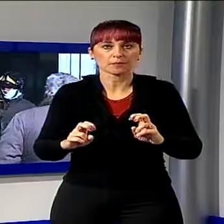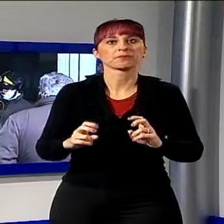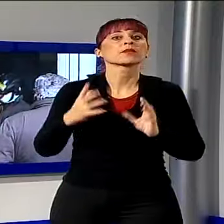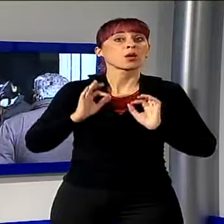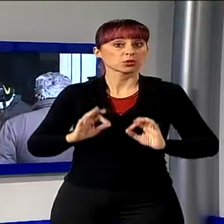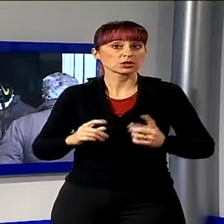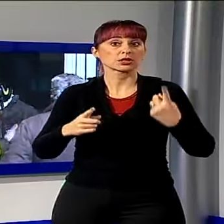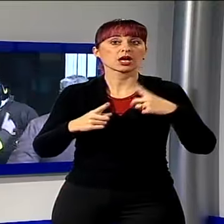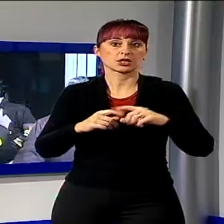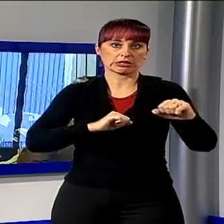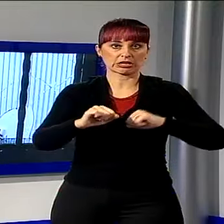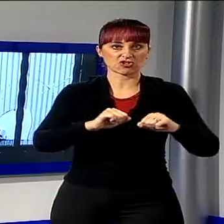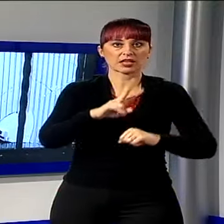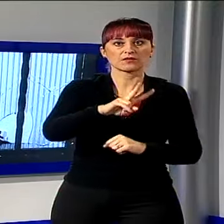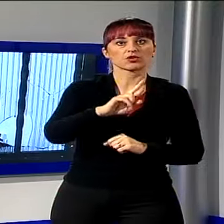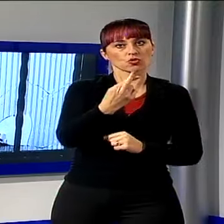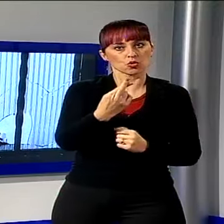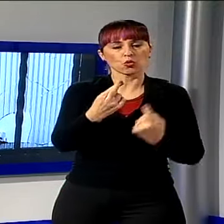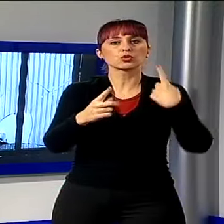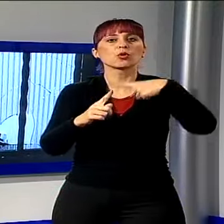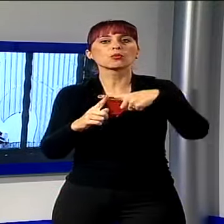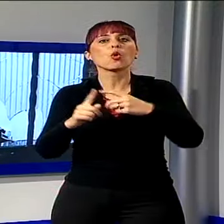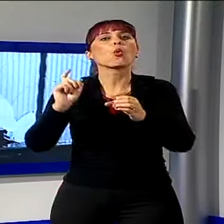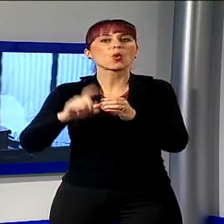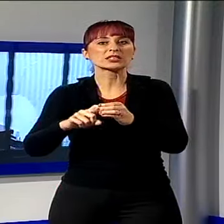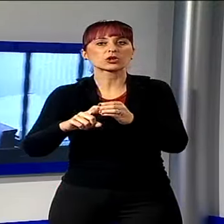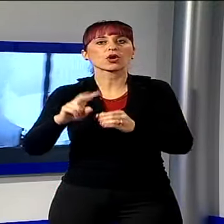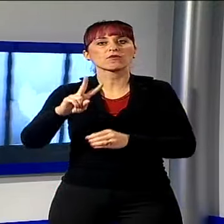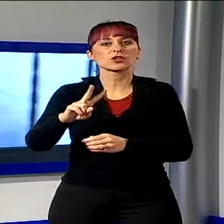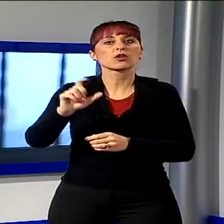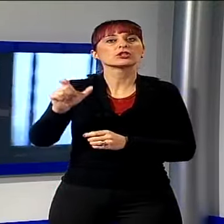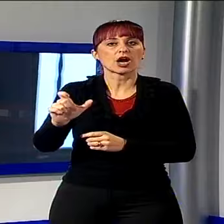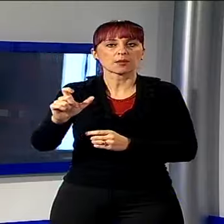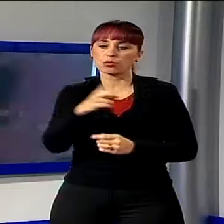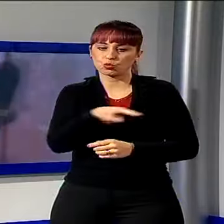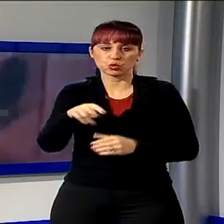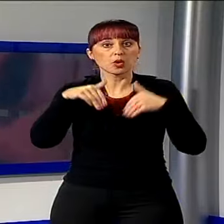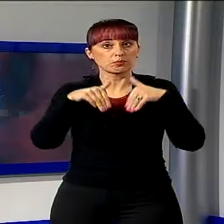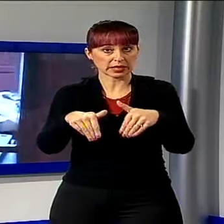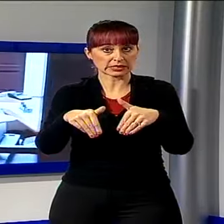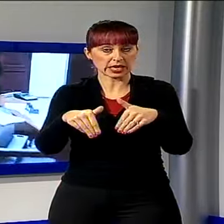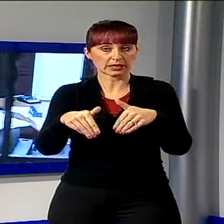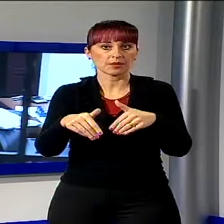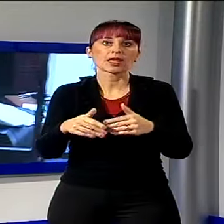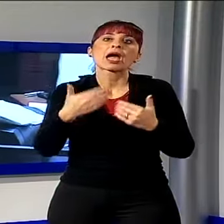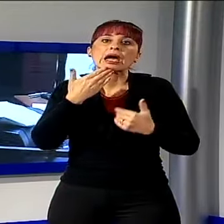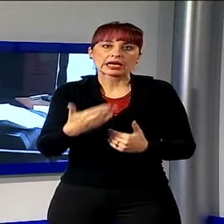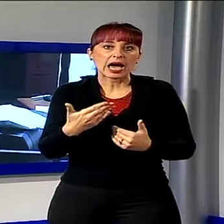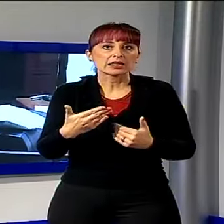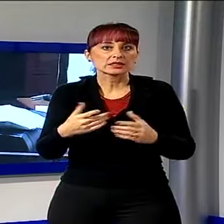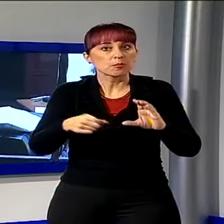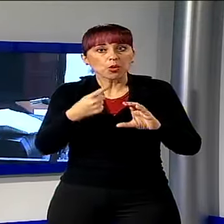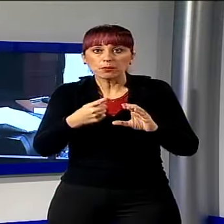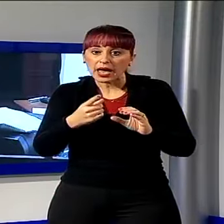mobile, con il dirigente Virgilio Russo, è intervenuto anche il questore Vincenzo Ciarambino. Il pronto intervento dei pompieri ha